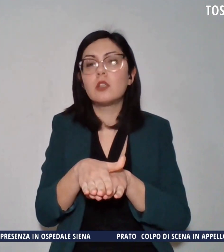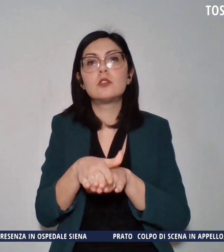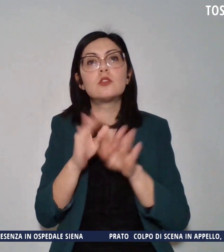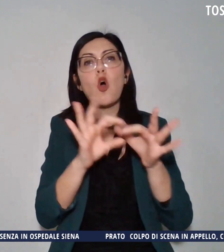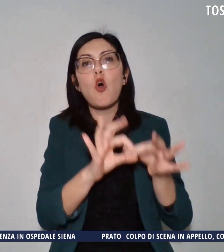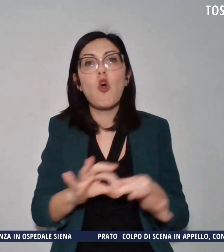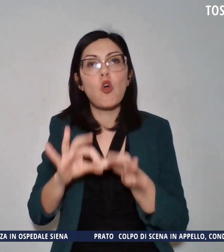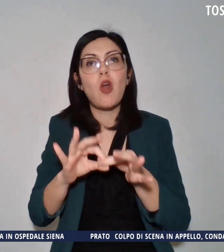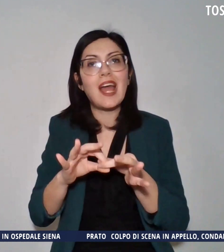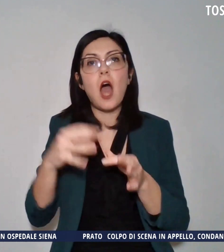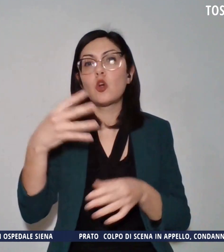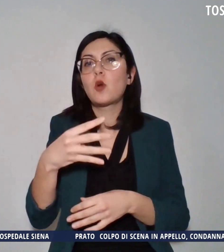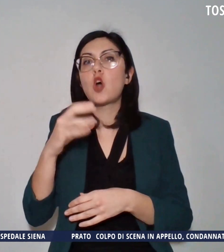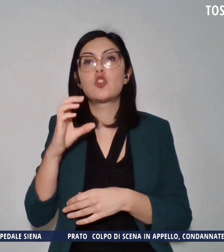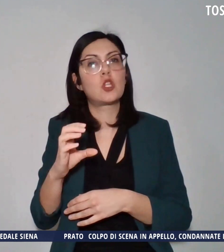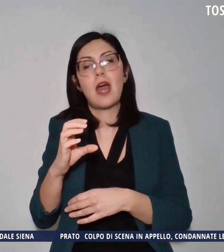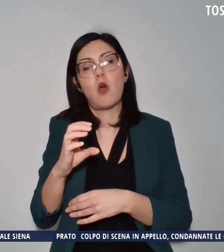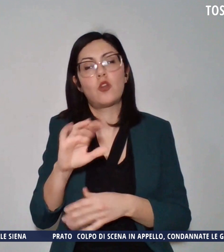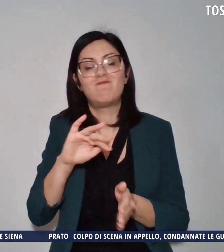monosfido di carbonio.